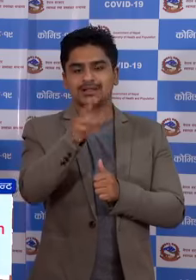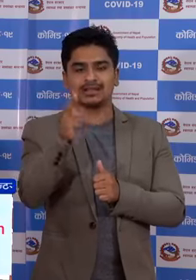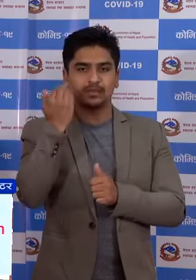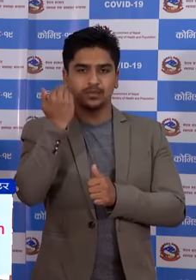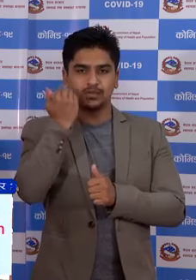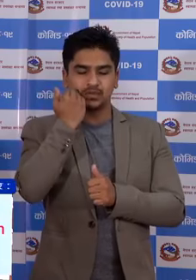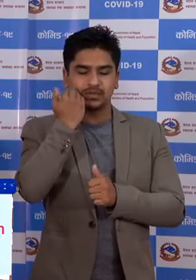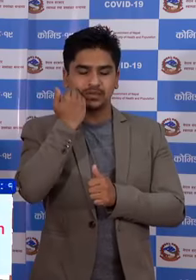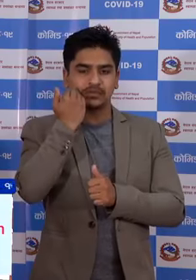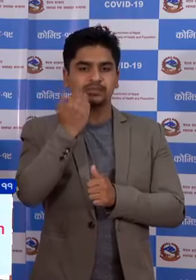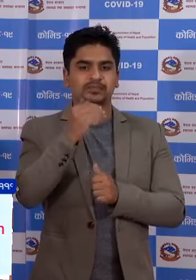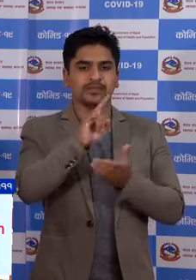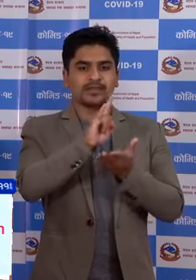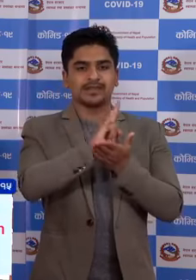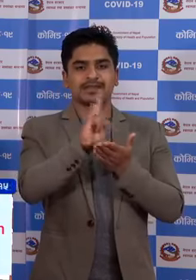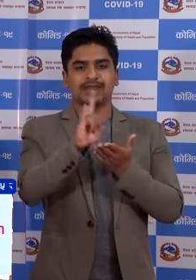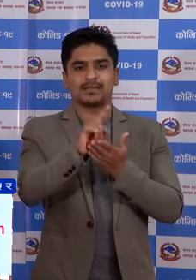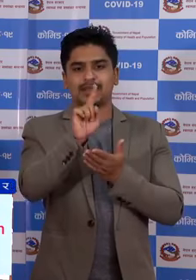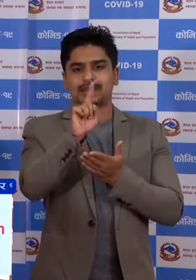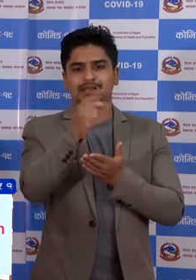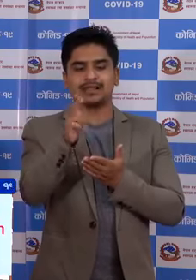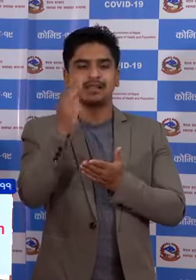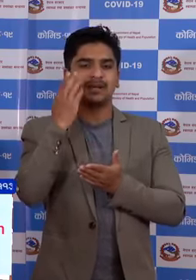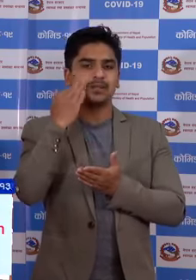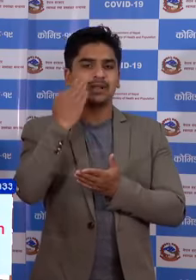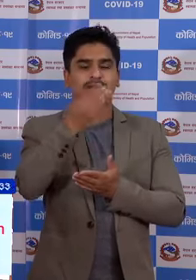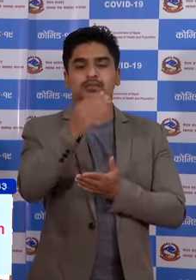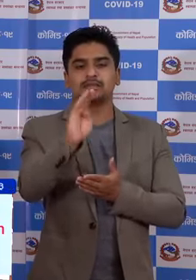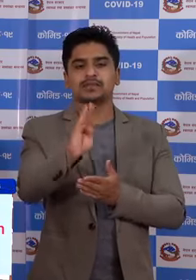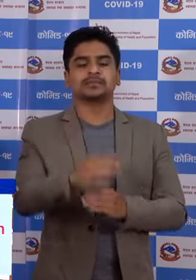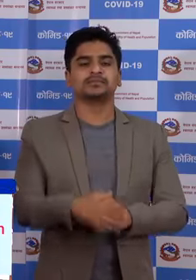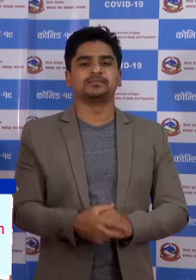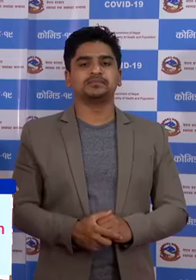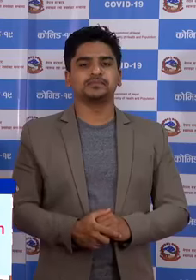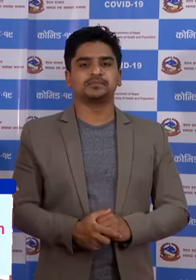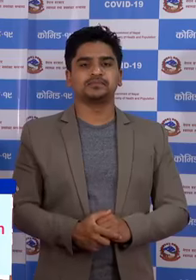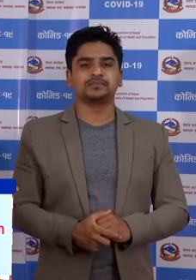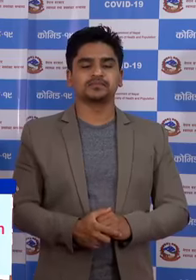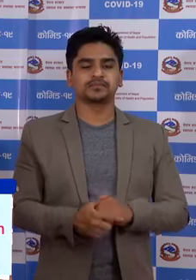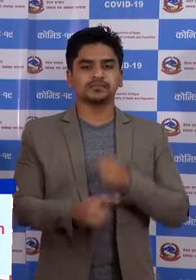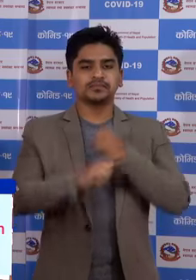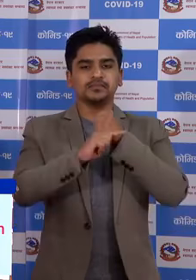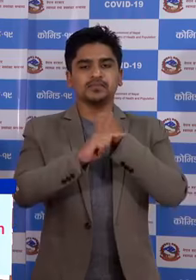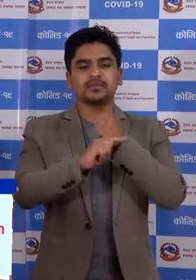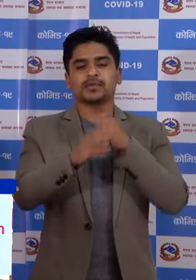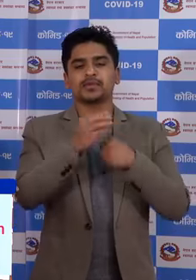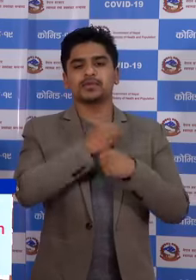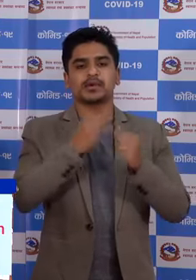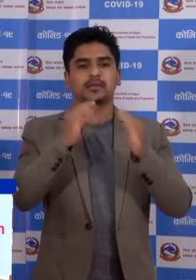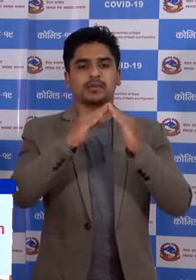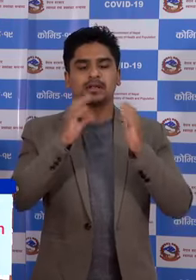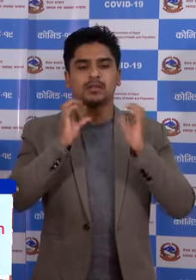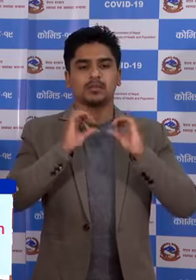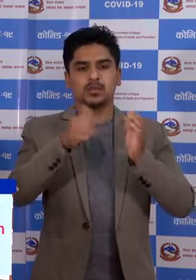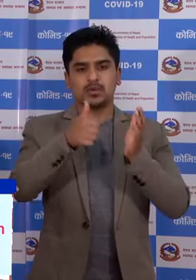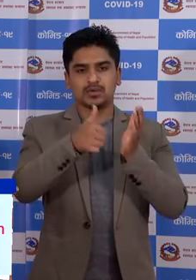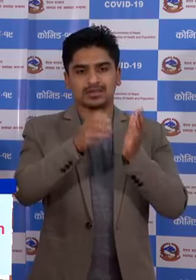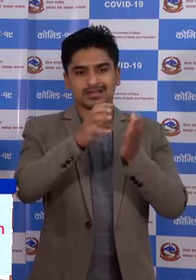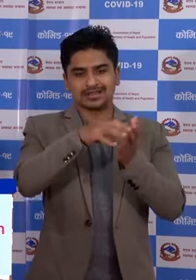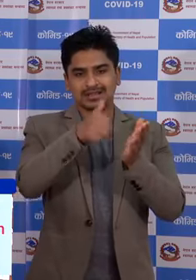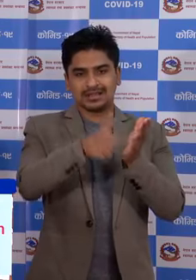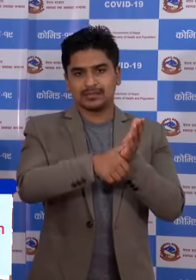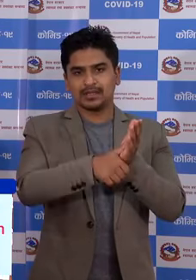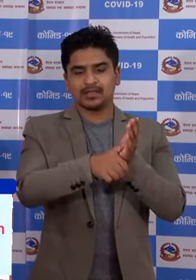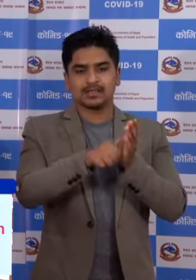पूरूस जहापा को एक जना महिला नूँछ। कोशी अस्पताल पर्योक्साला में जहापा